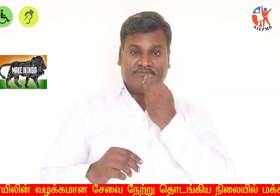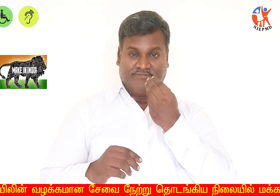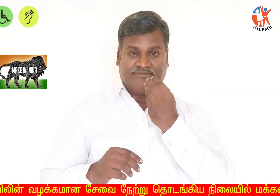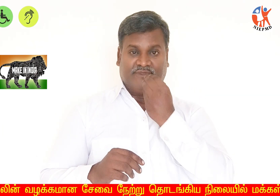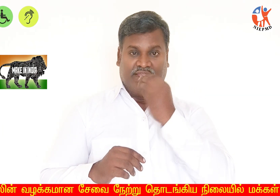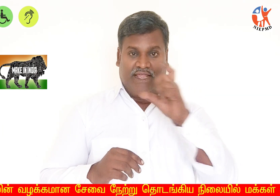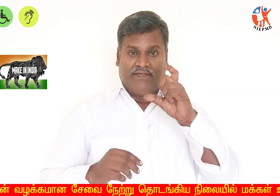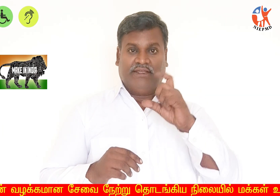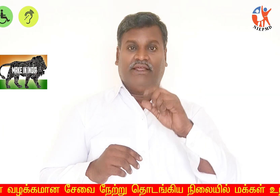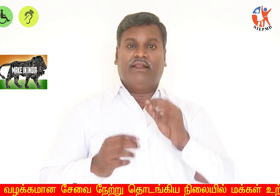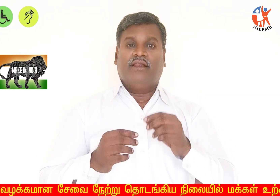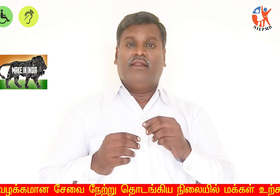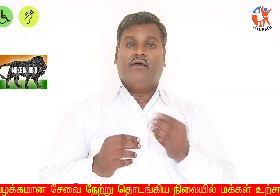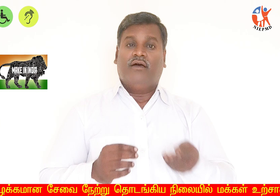மதியாரசு தகவல்லித்துள்ளது